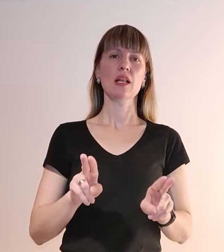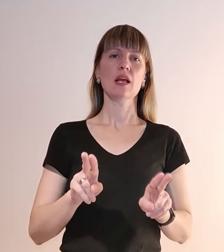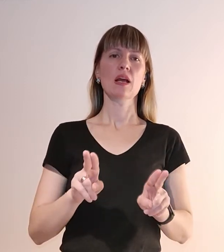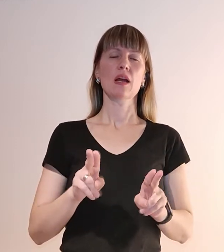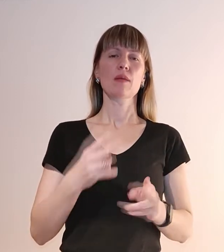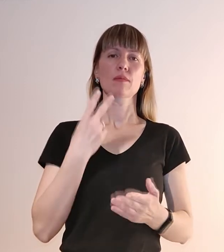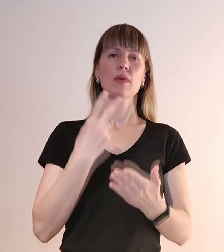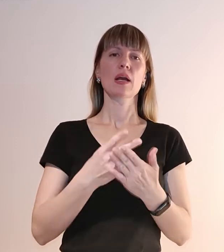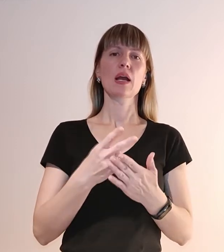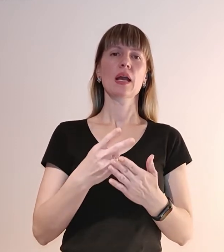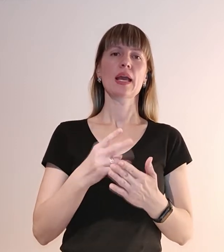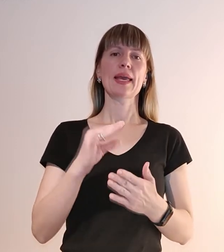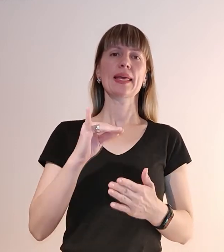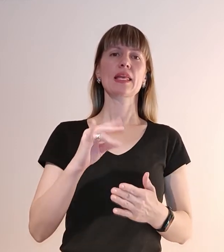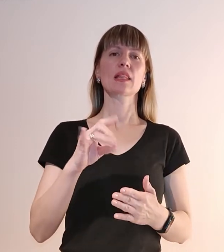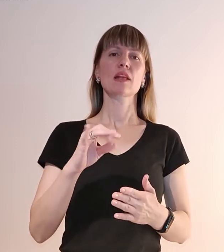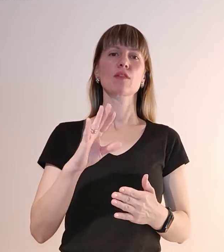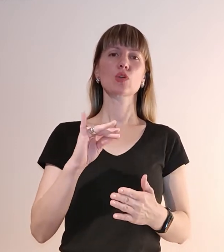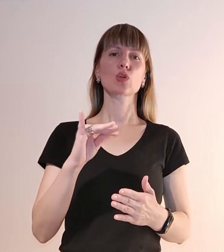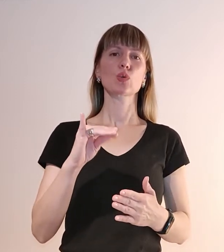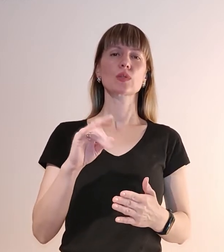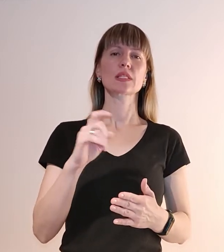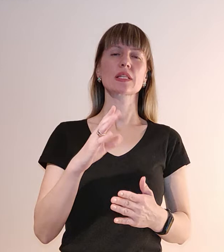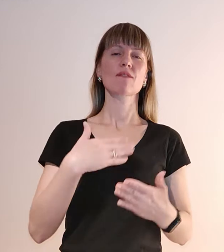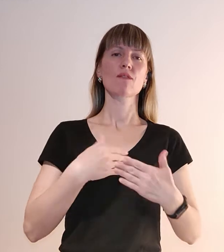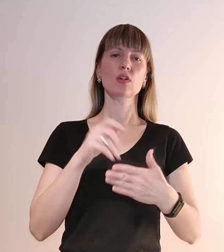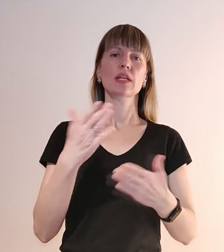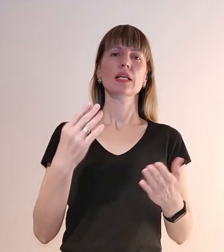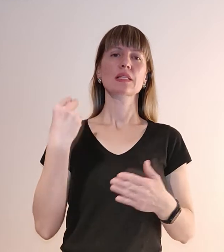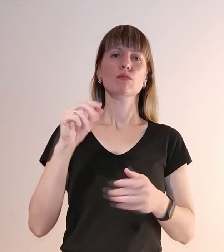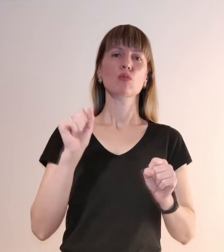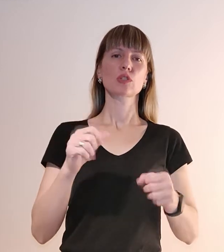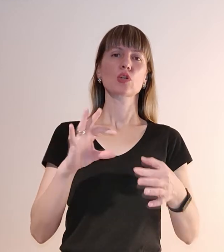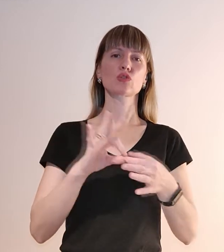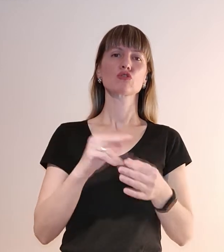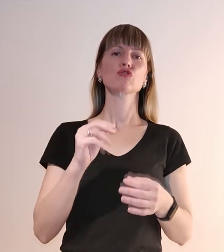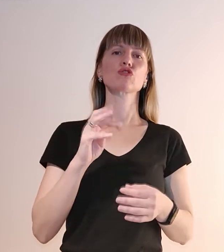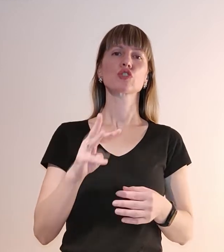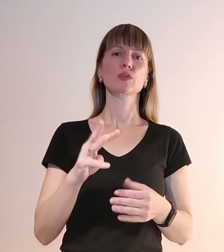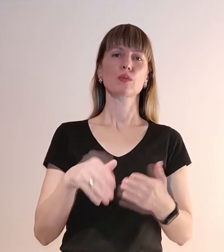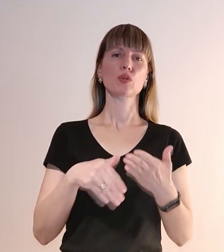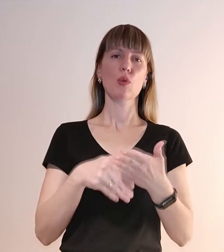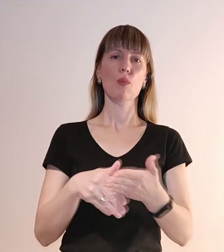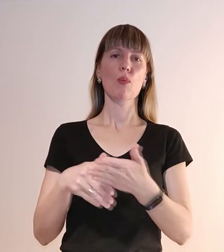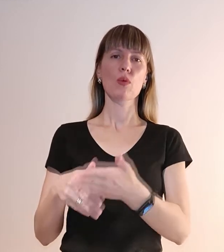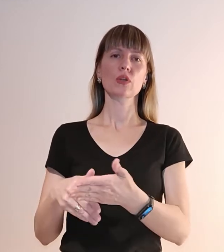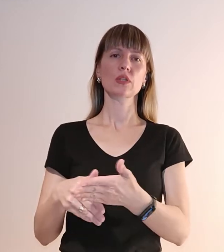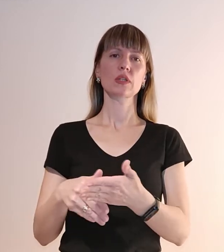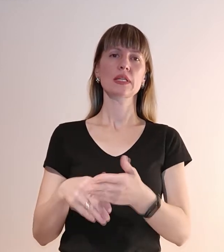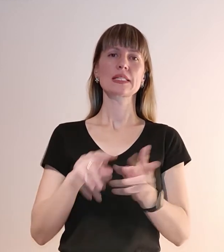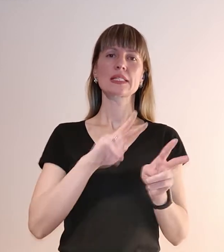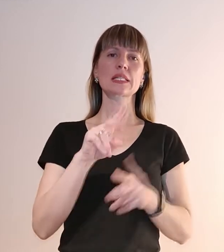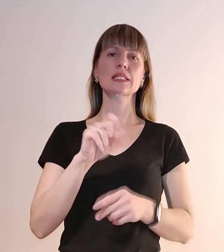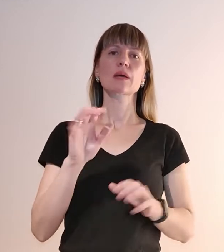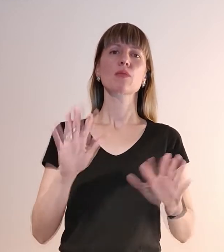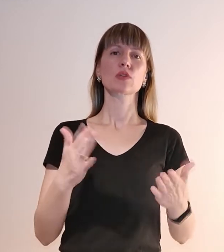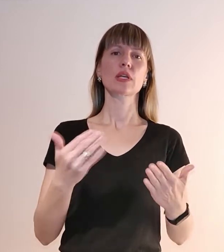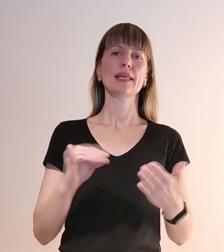спеціальне інтерв'ю з волонтером про те, як Запоріжці може долучитися і чим саме допомоги. Стерте за подіями та новинами на